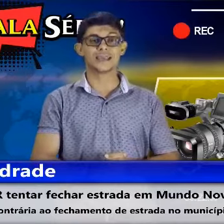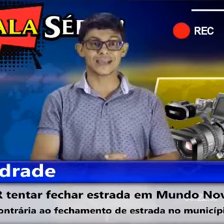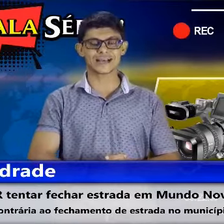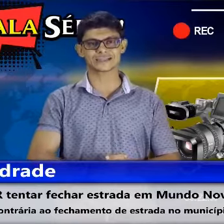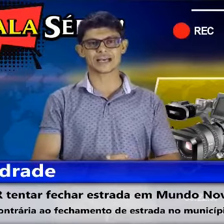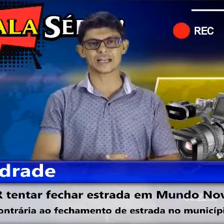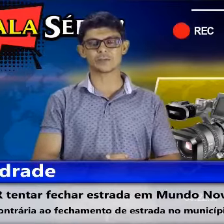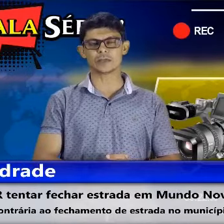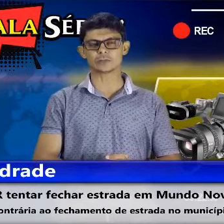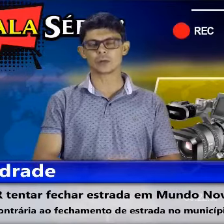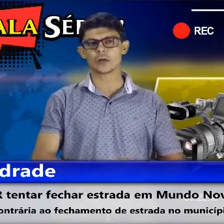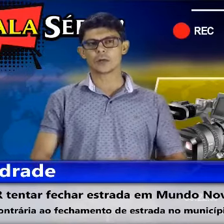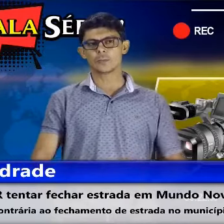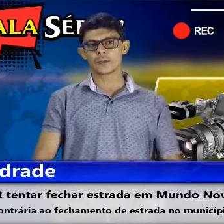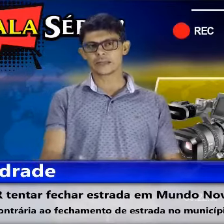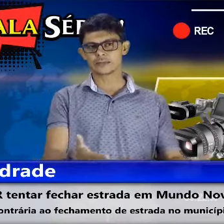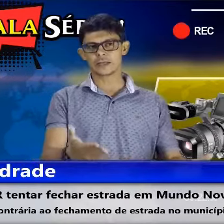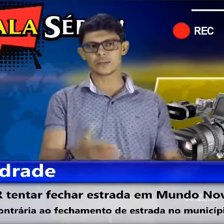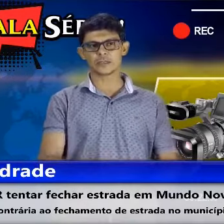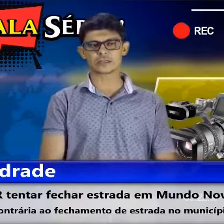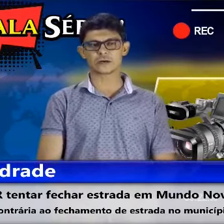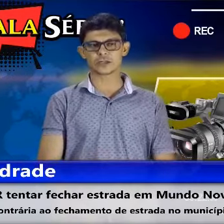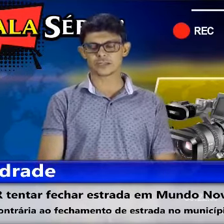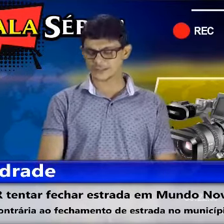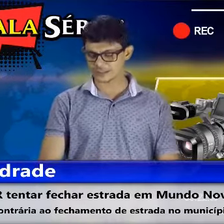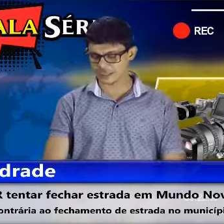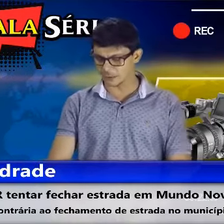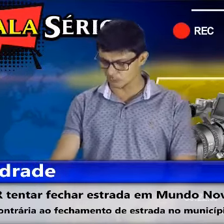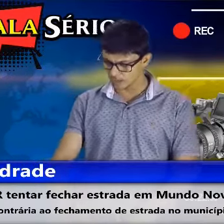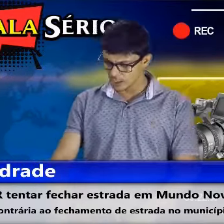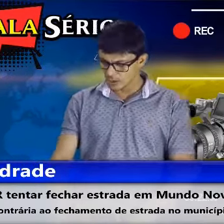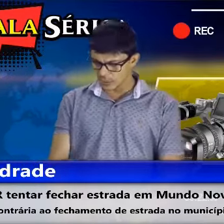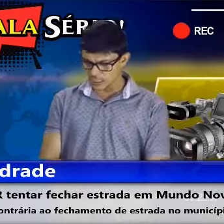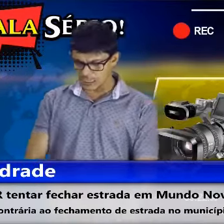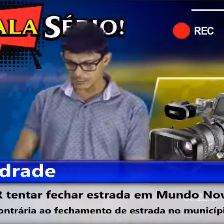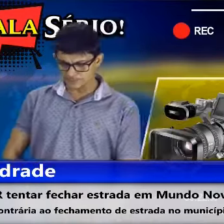e cascalhamento, para de repente agora ter essa celeuma. Olha!